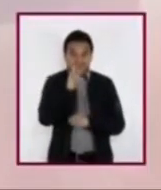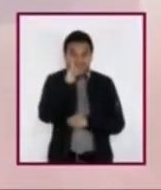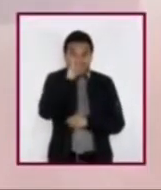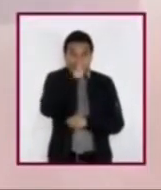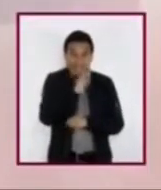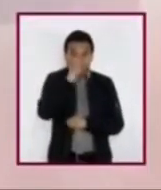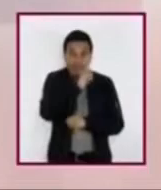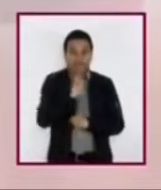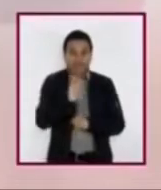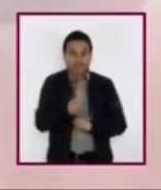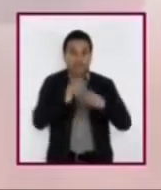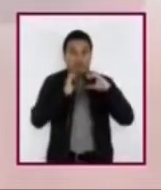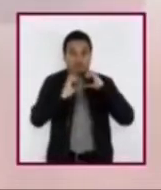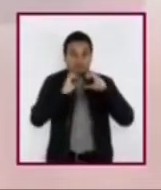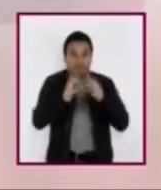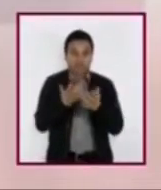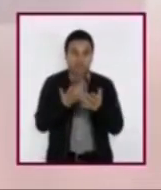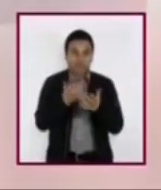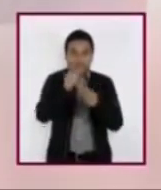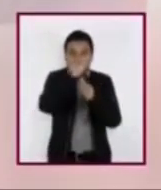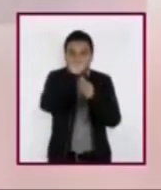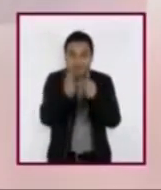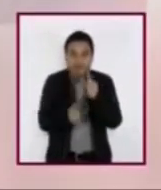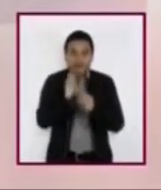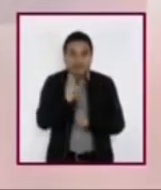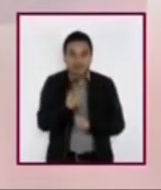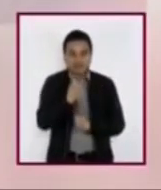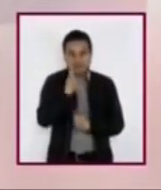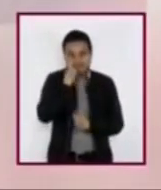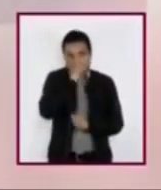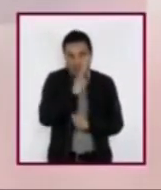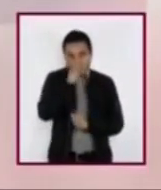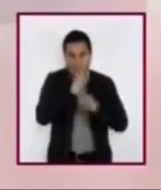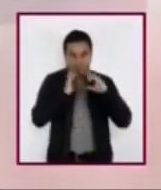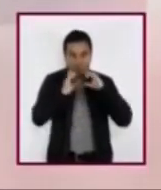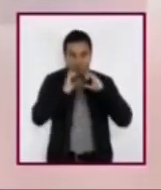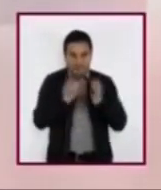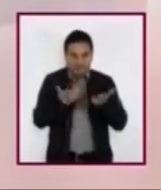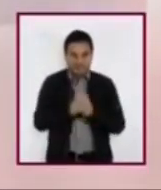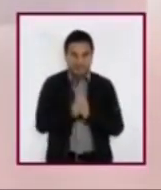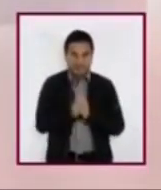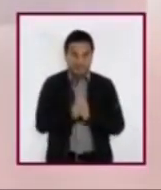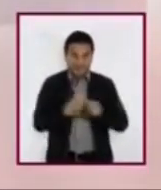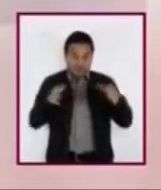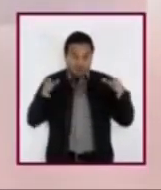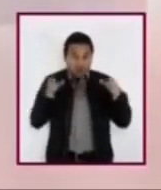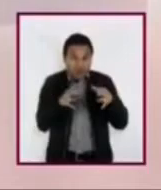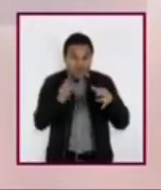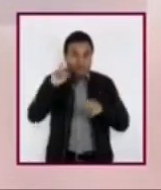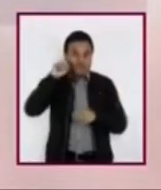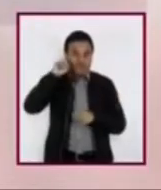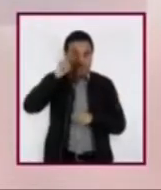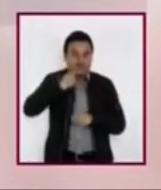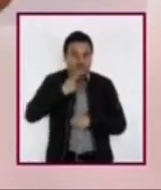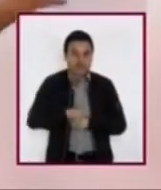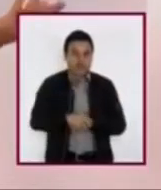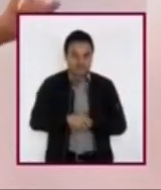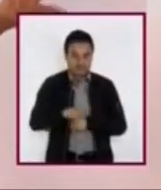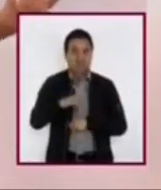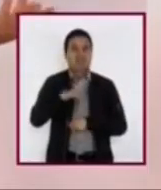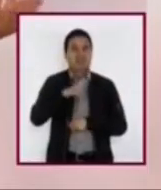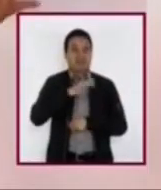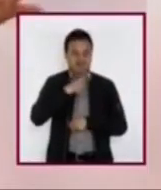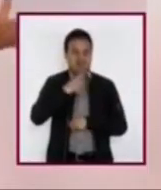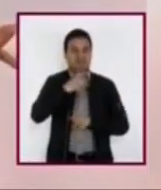y ya que las artes son un lenguaje con el que creamos nuestra identidad cultural, la comunidad sorda ha encontrado en la lengua de señas su identidad y